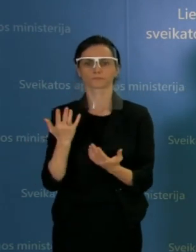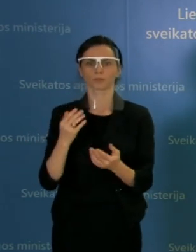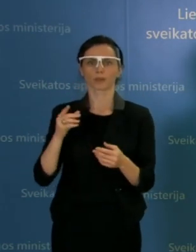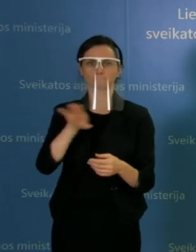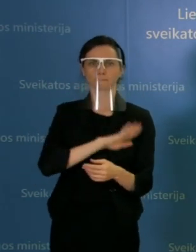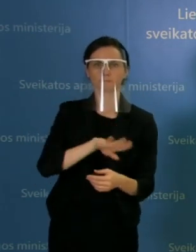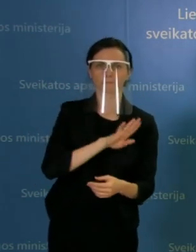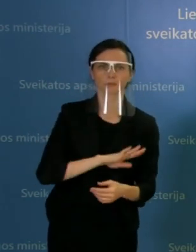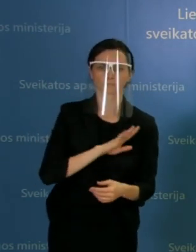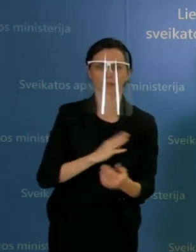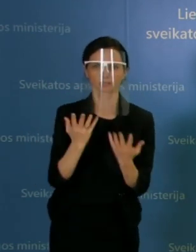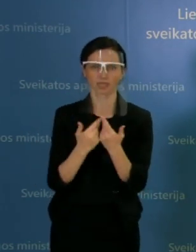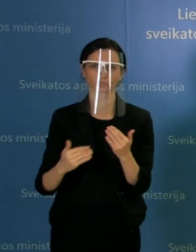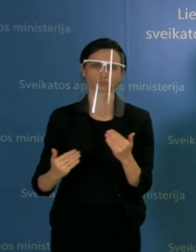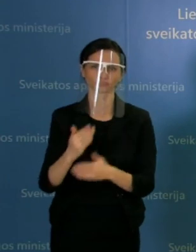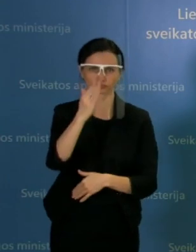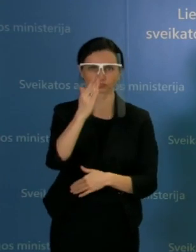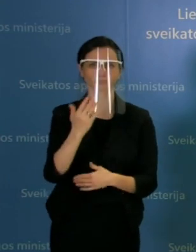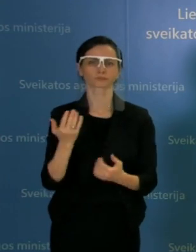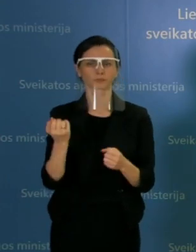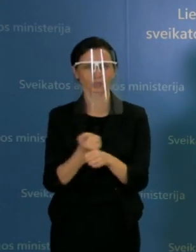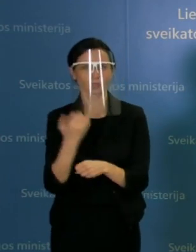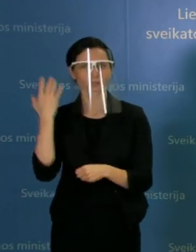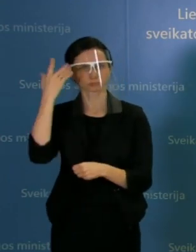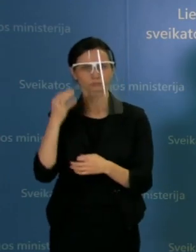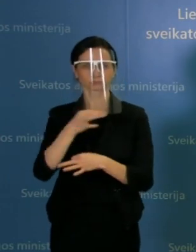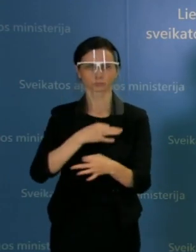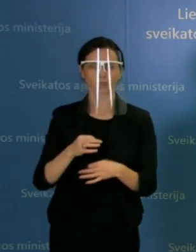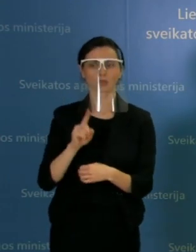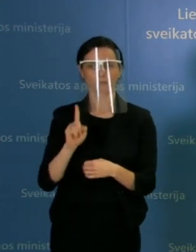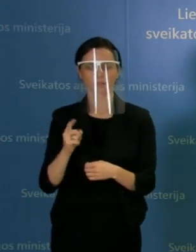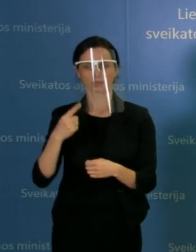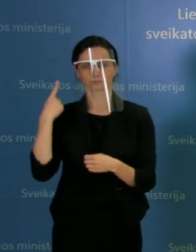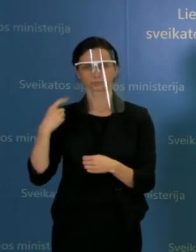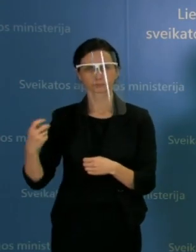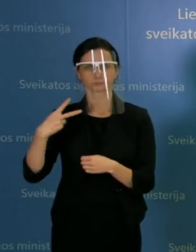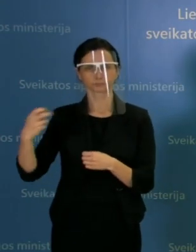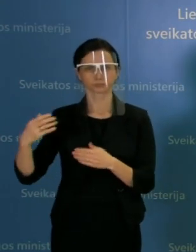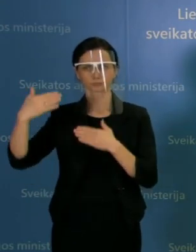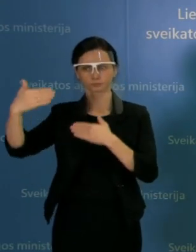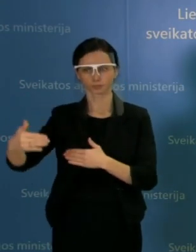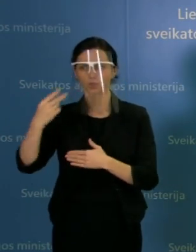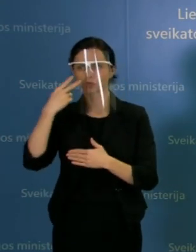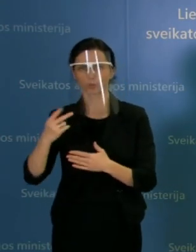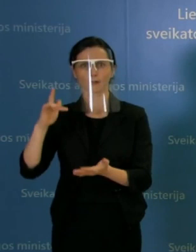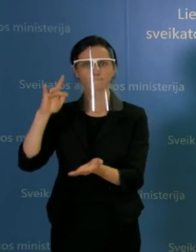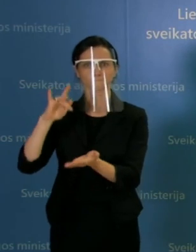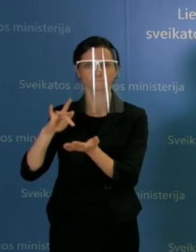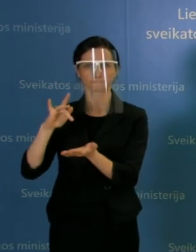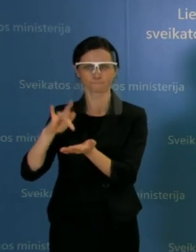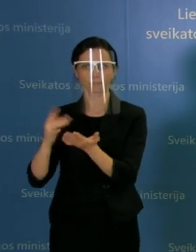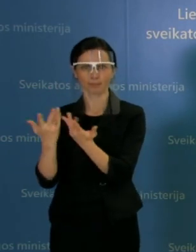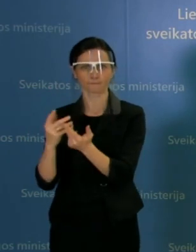mirtingumo dėje, bet jau keletą savaičių stebim tikrai iš vidurkio iškrentantį,